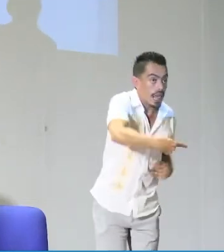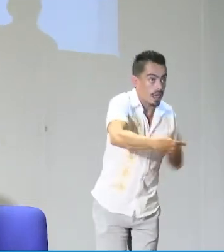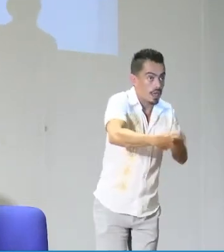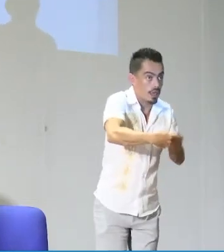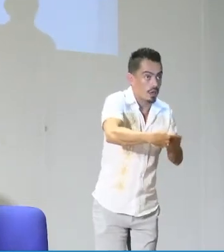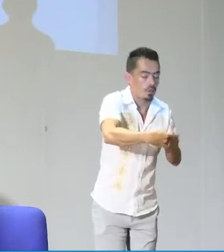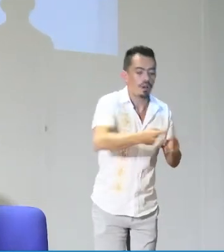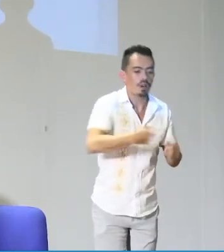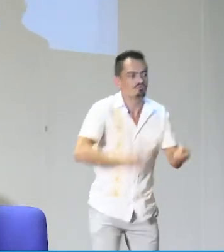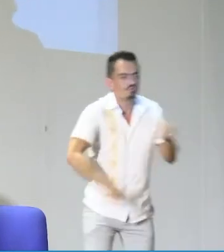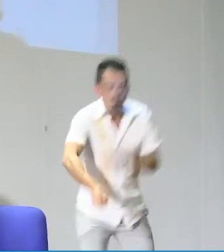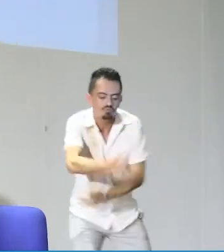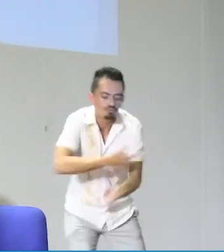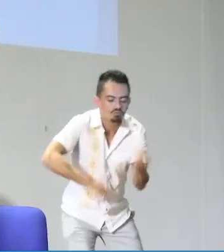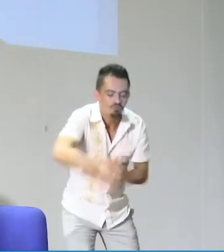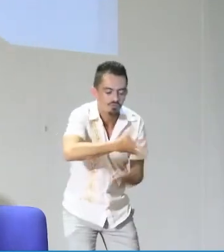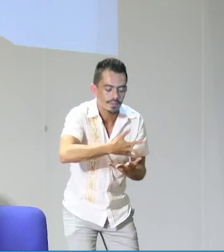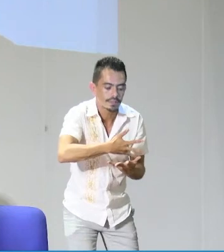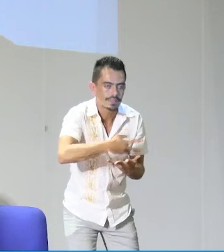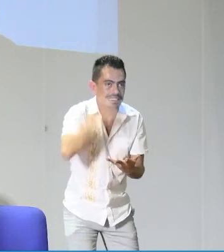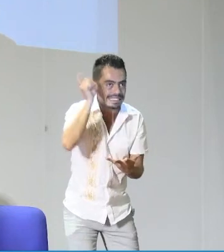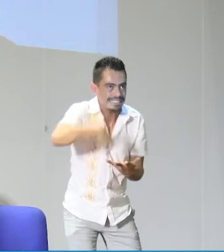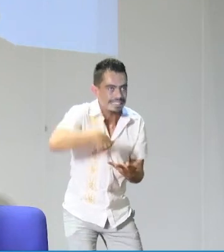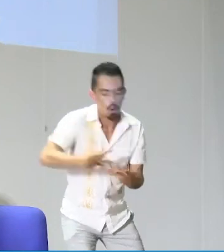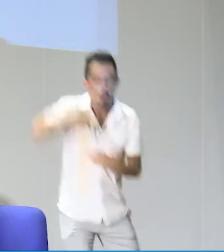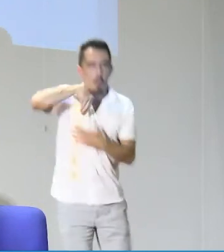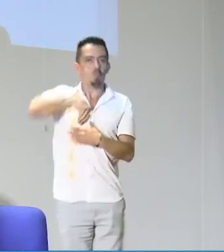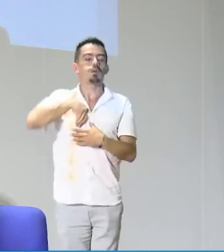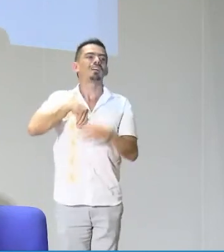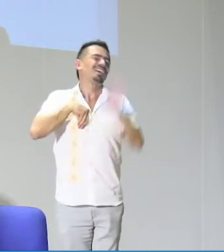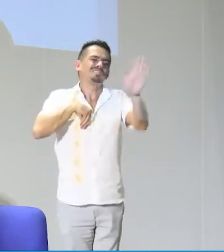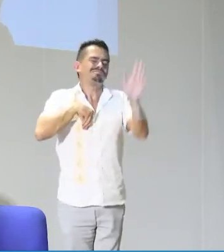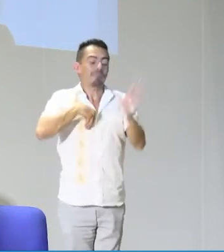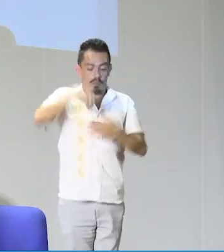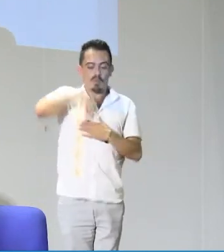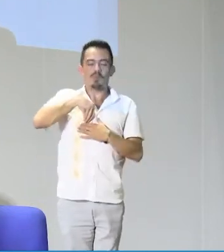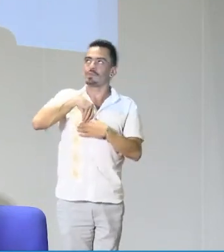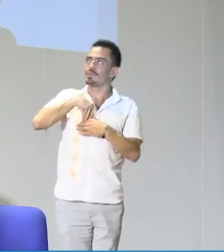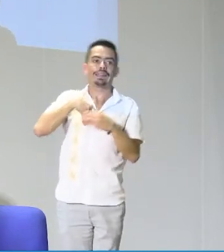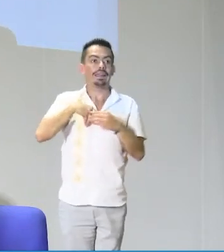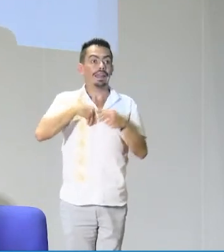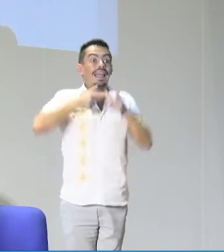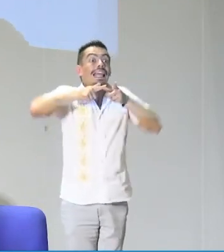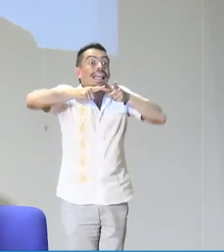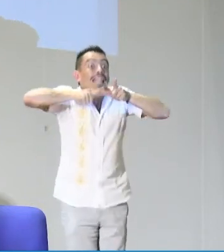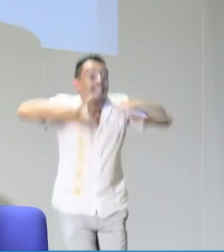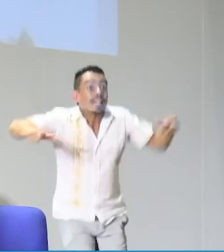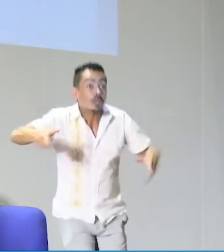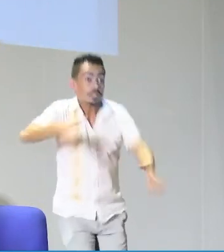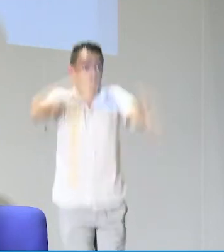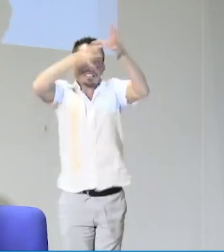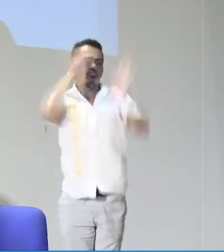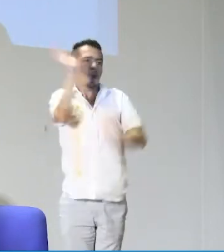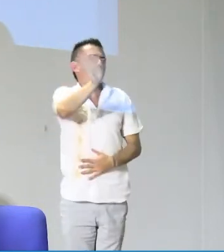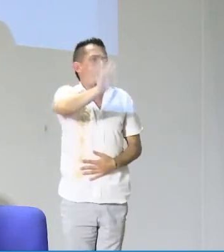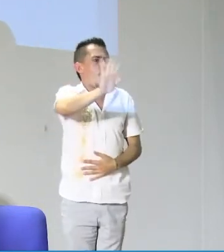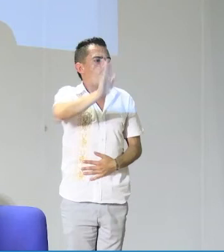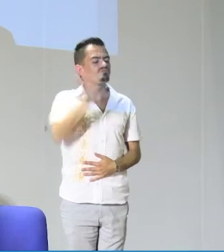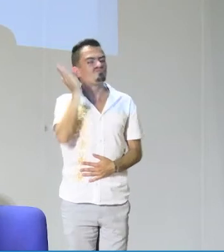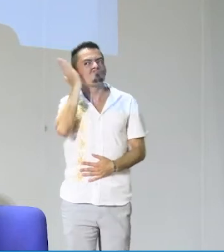sordo entienda esto? Ahora bien, cuando hablamos de lengua, es importante, y estamos compartiendo, por supuesto, con los niños